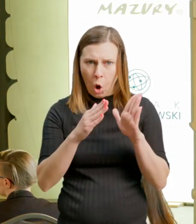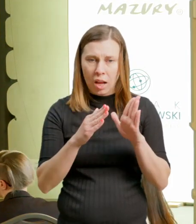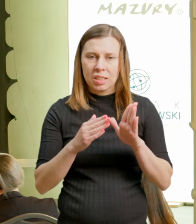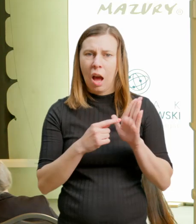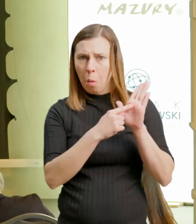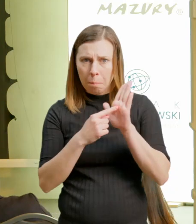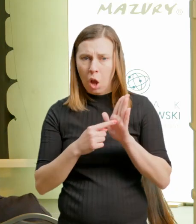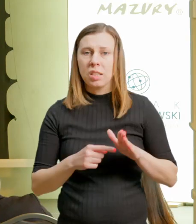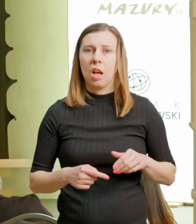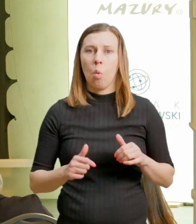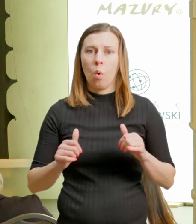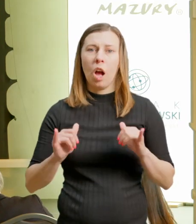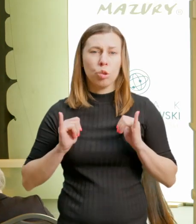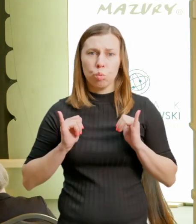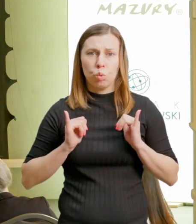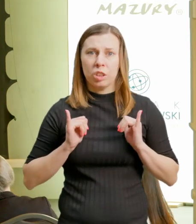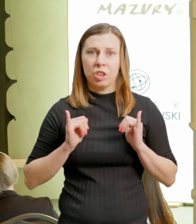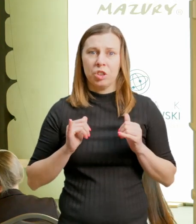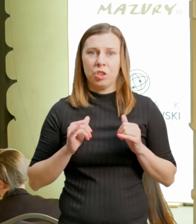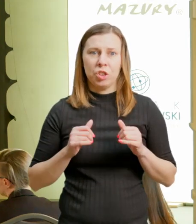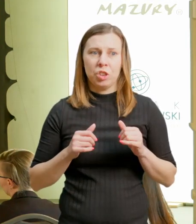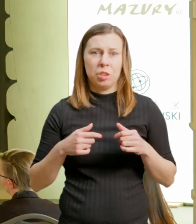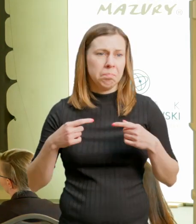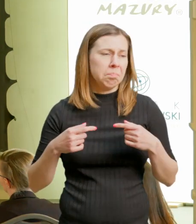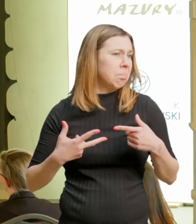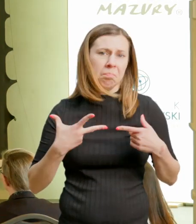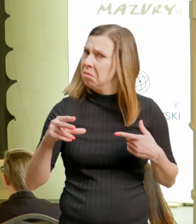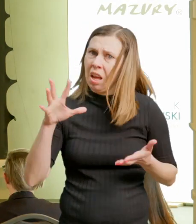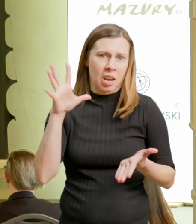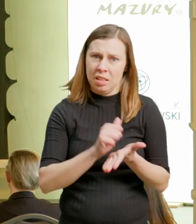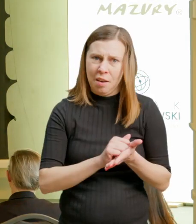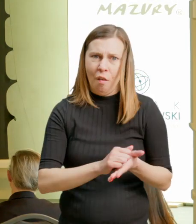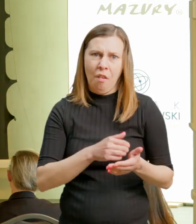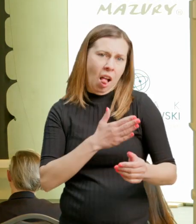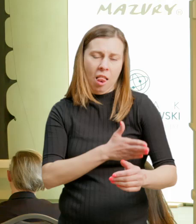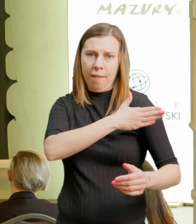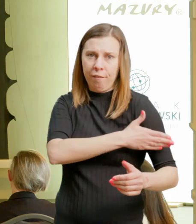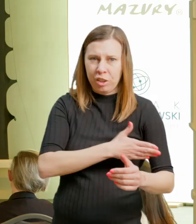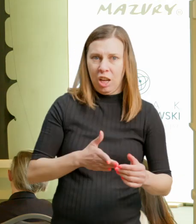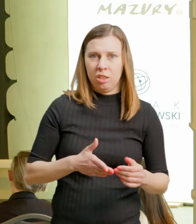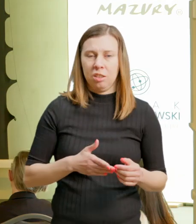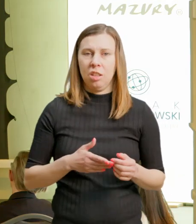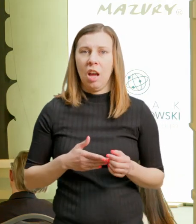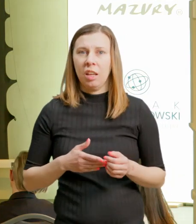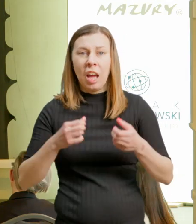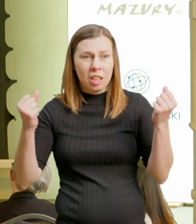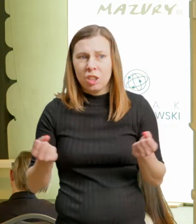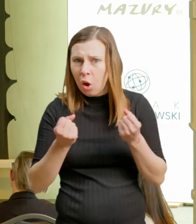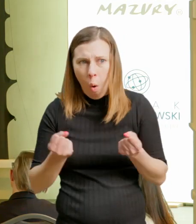Oni działali na zasadzie decyzji właśnie tu i teraz. Jest dobra pogoda, tak